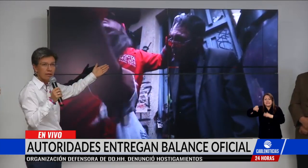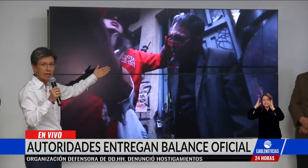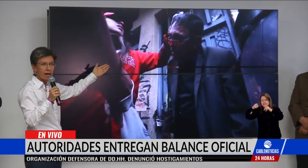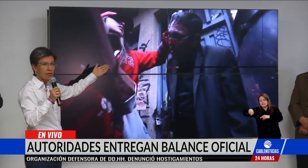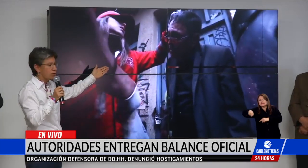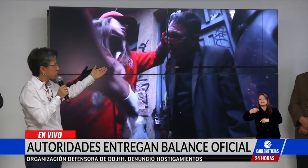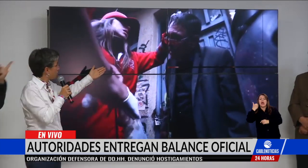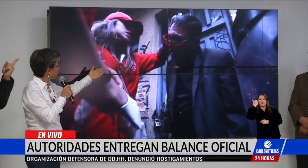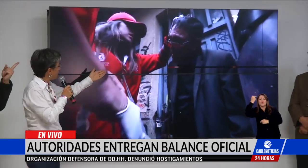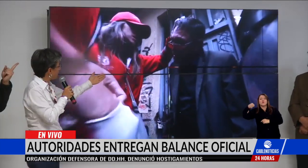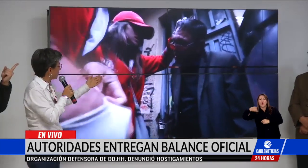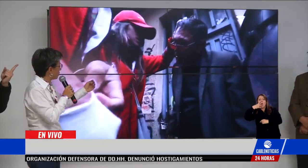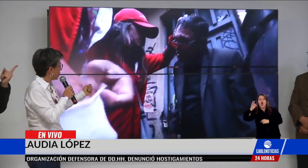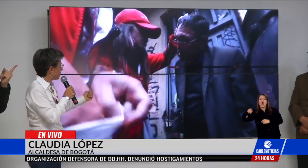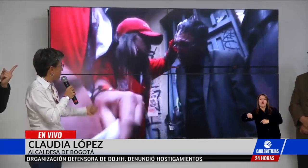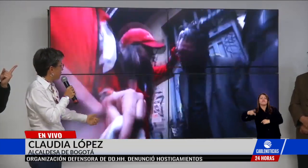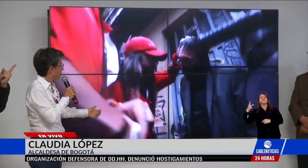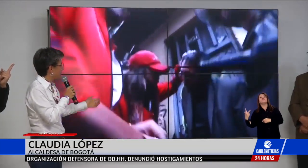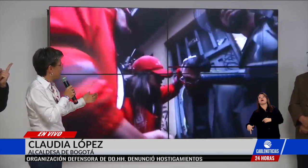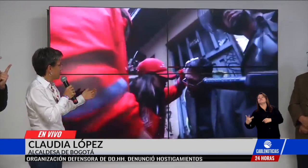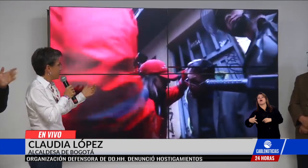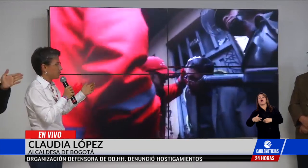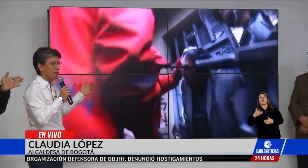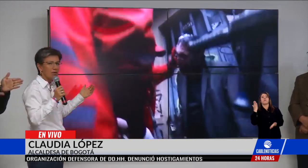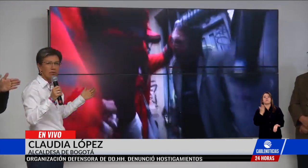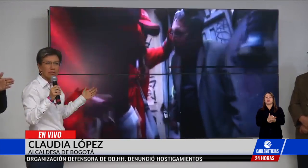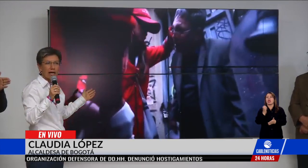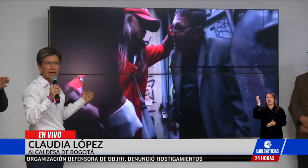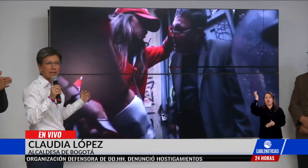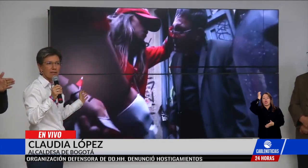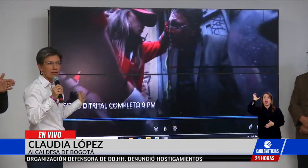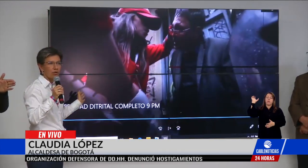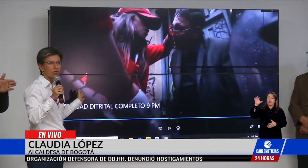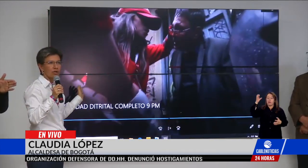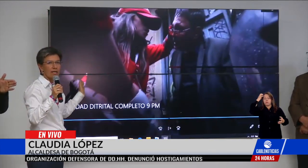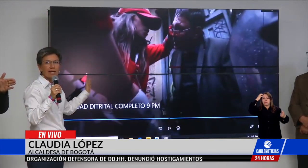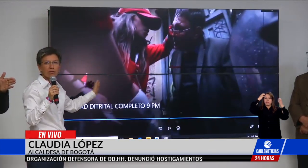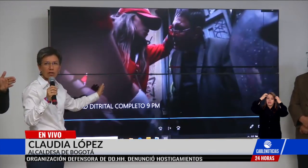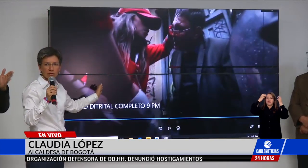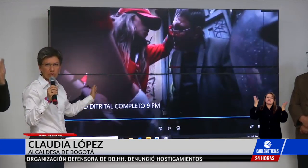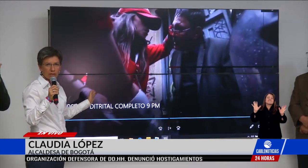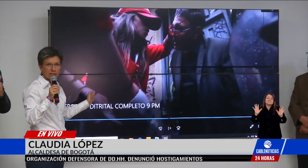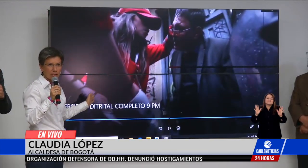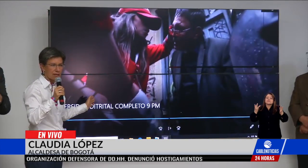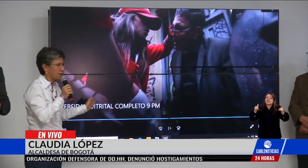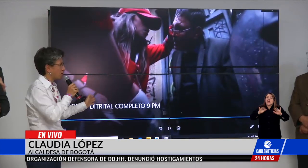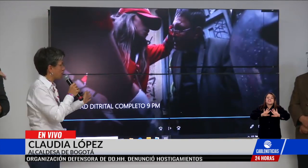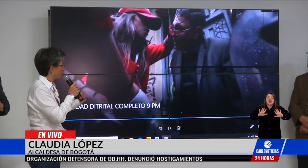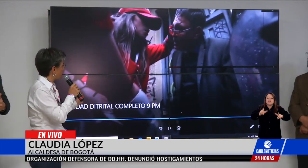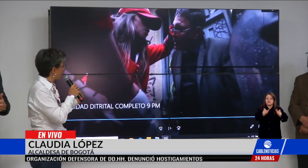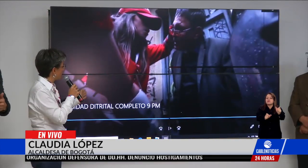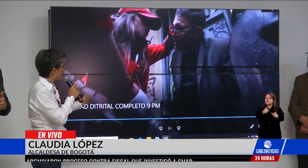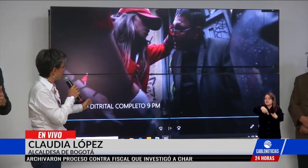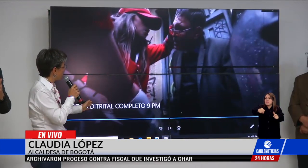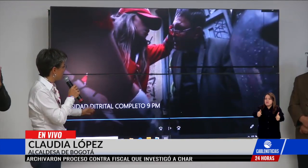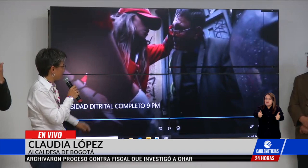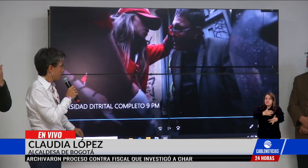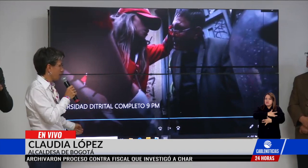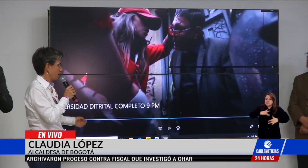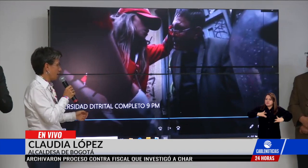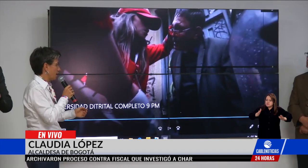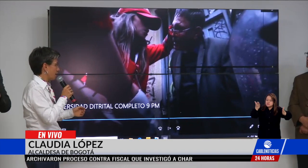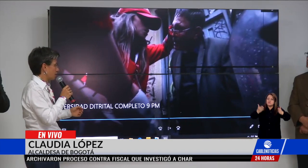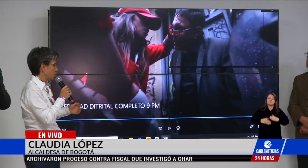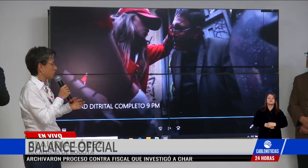señor adulto que pasaba sobre la séptima, pero ya todos salieron de los centros asistenciales a los que fueron remitidos.